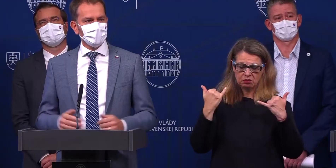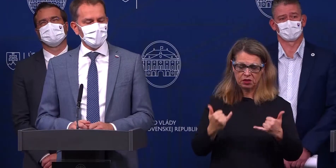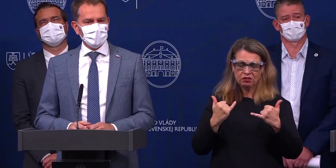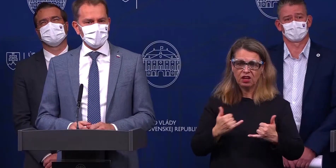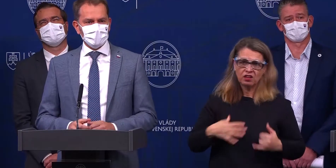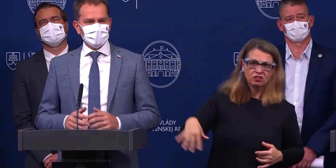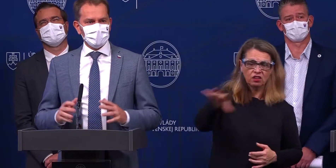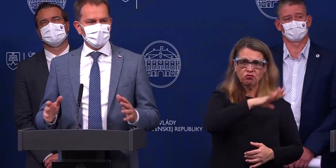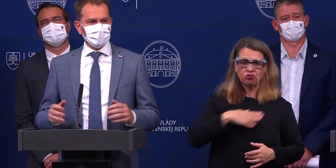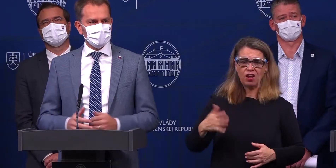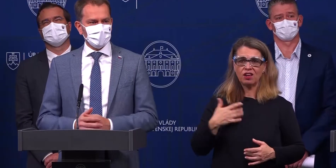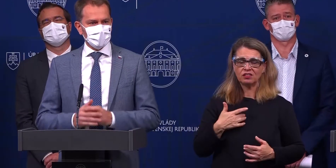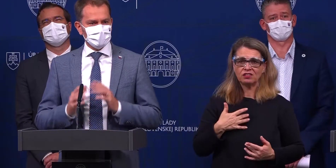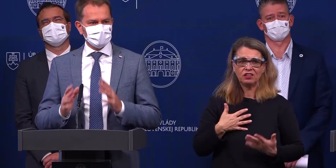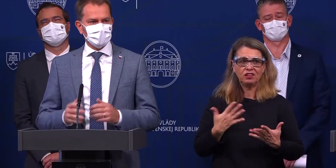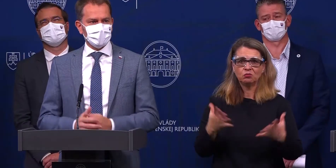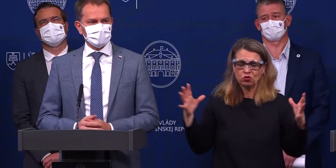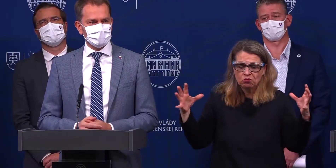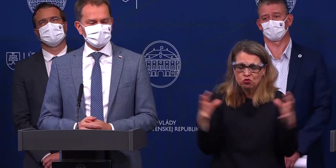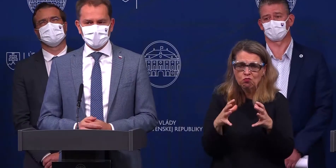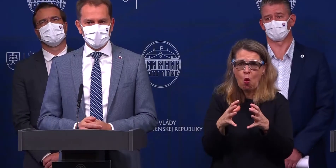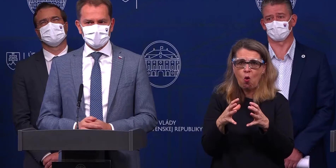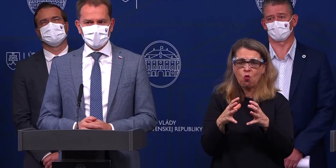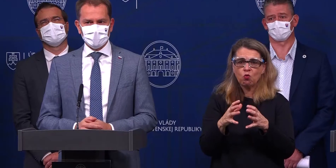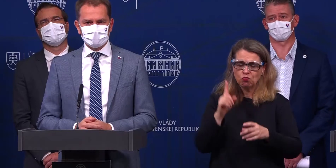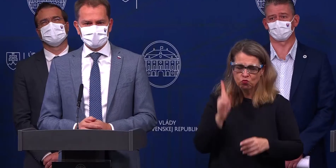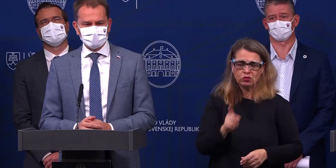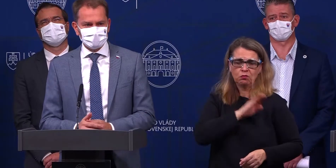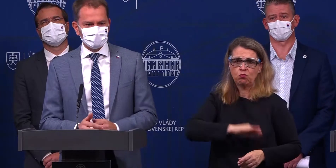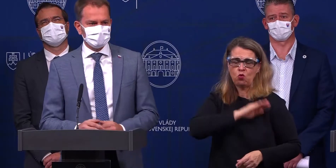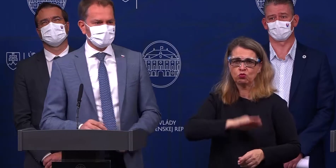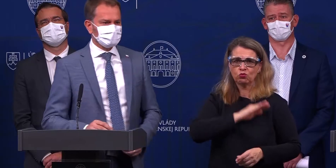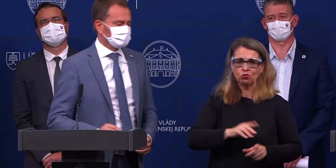Márii, každý máme v ruke veslo a každý musíme ťahať. Ináč to nedáme.